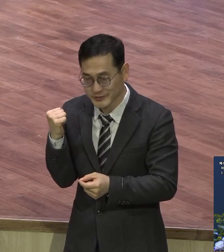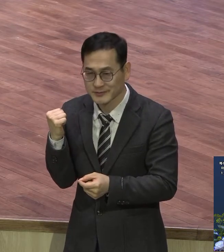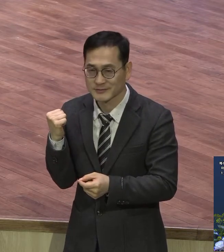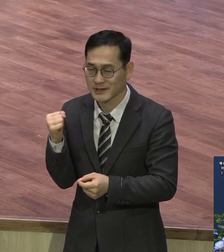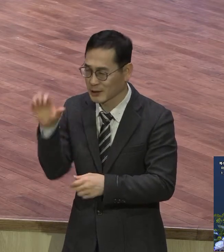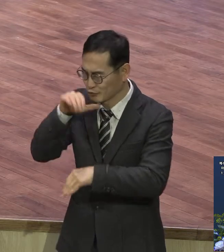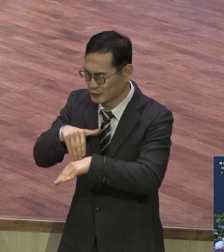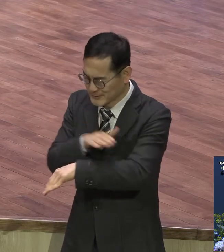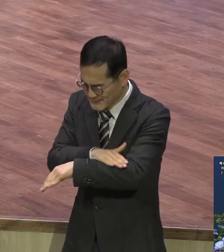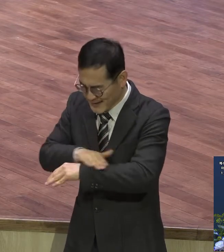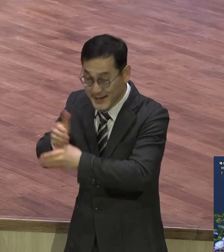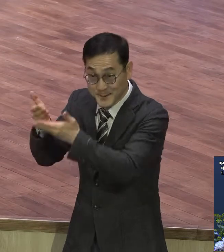온유한 사람이라